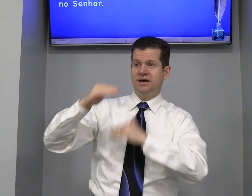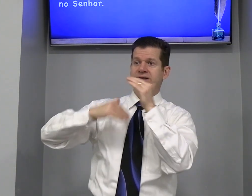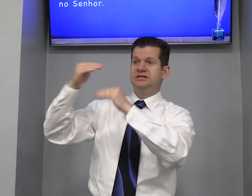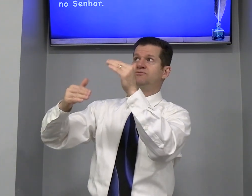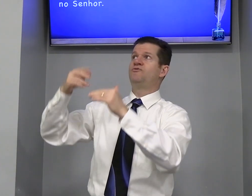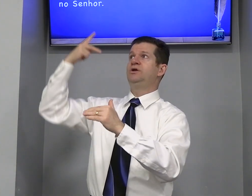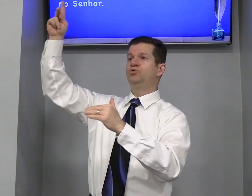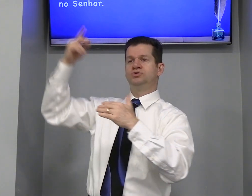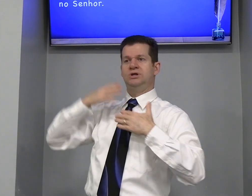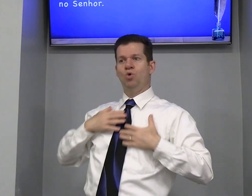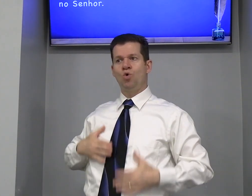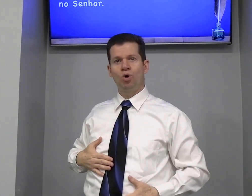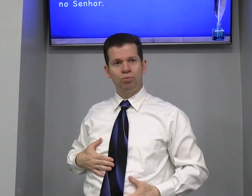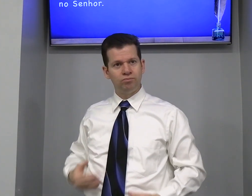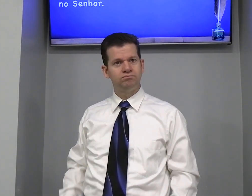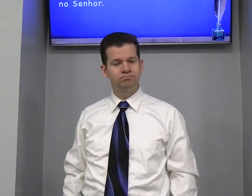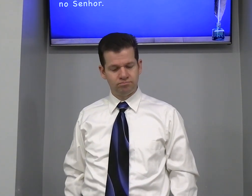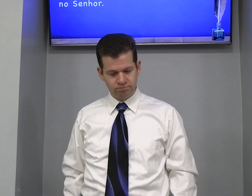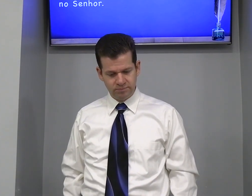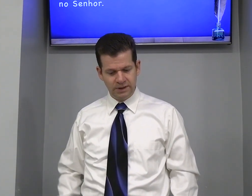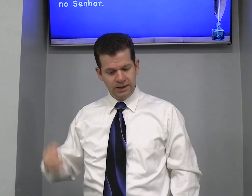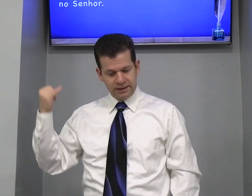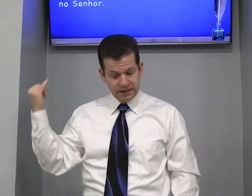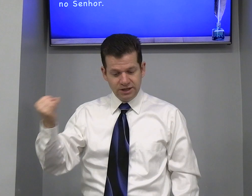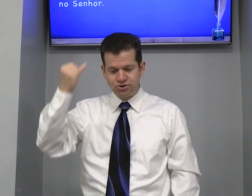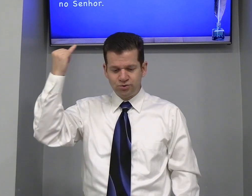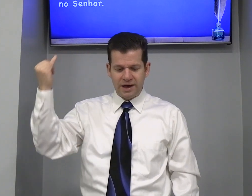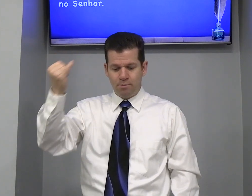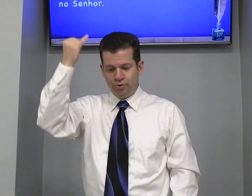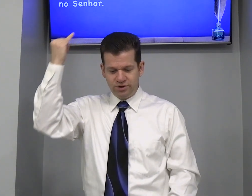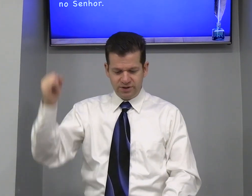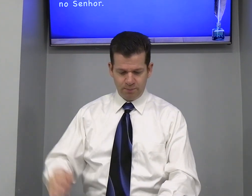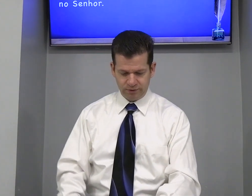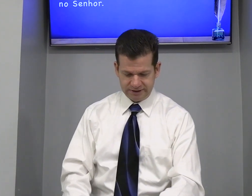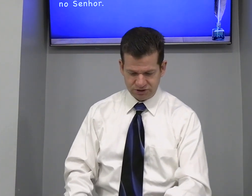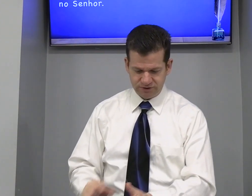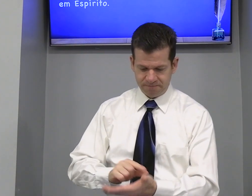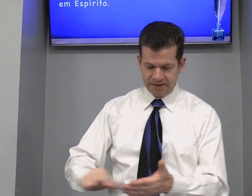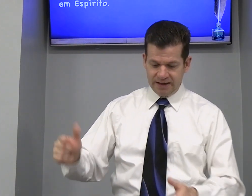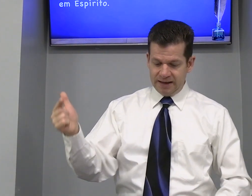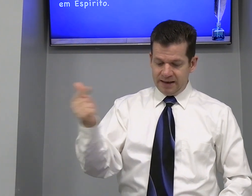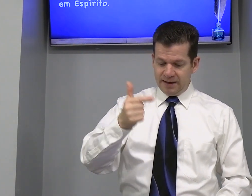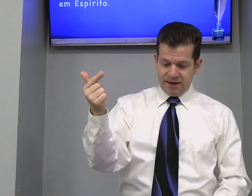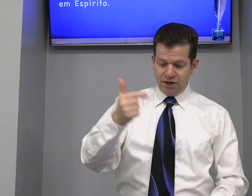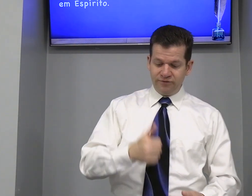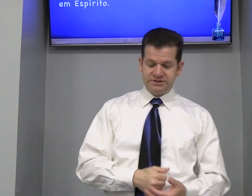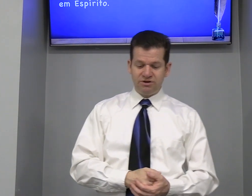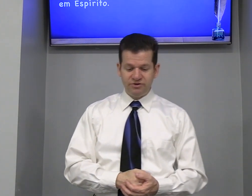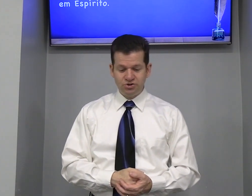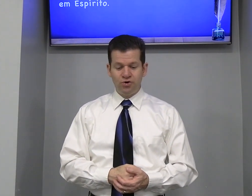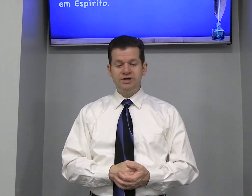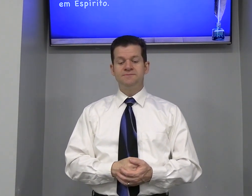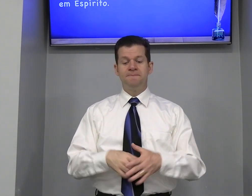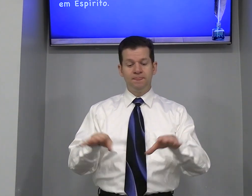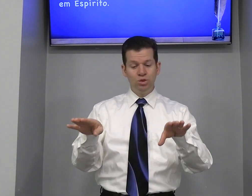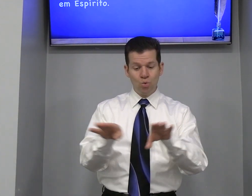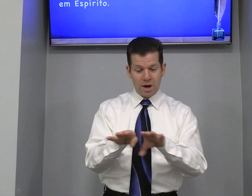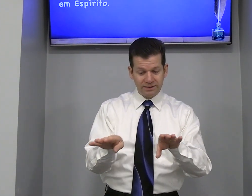Desenvolvendo O seu corpo Isso É muito Importante E no versículo 22 No qual